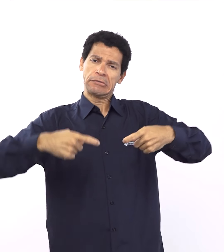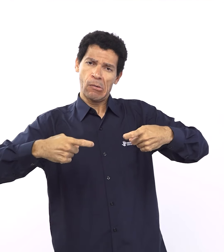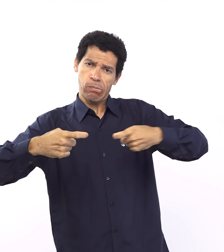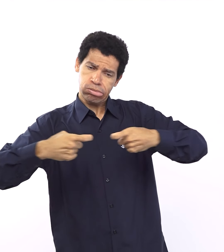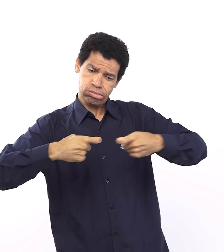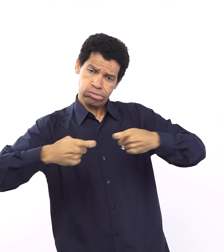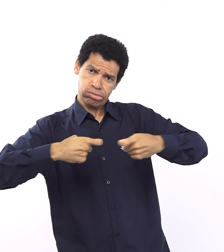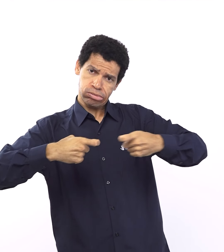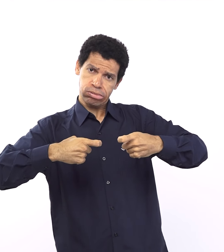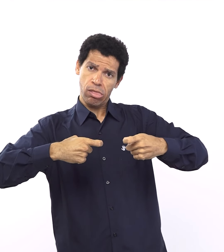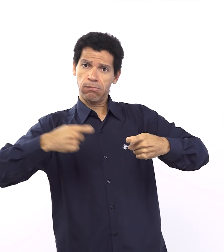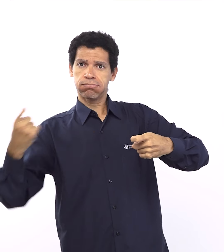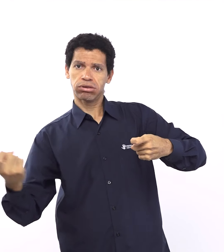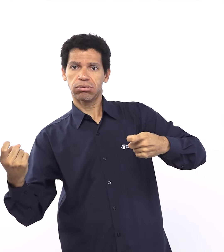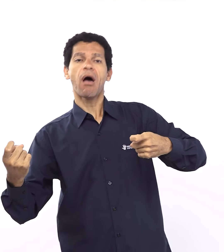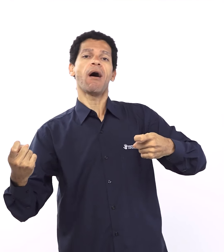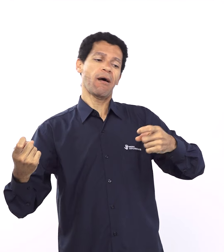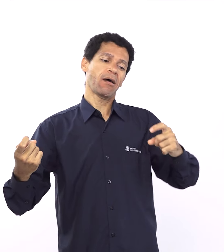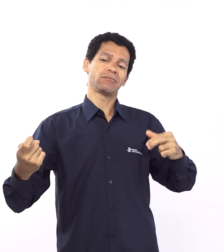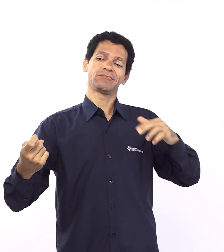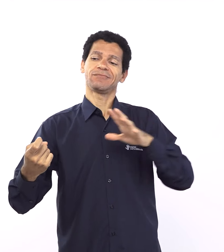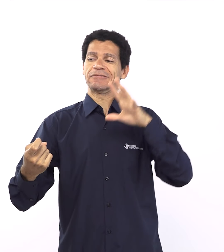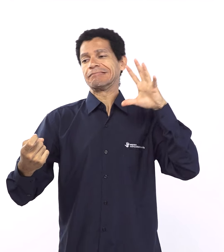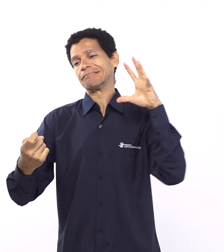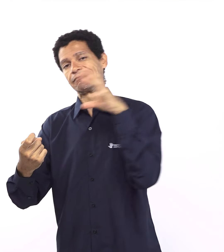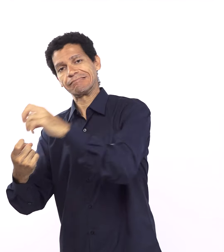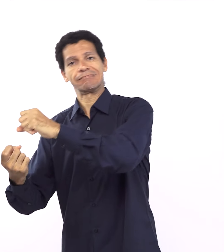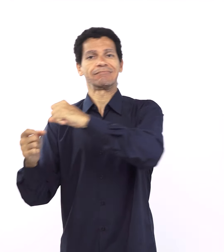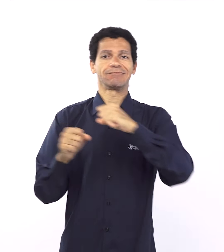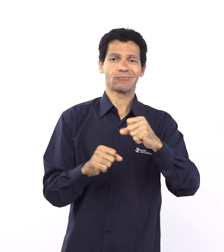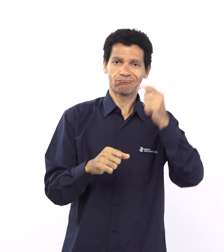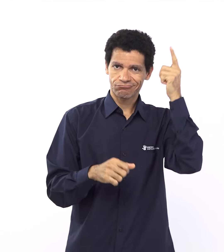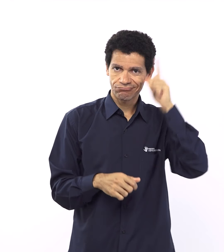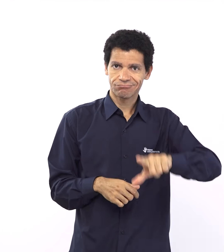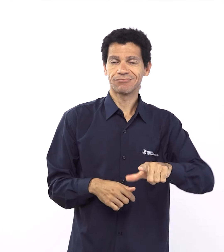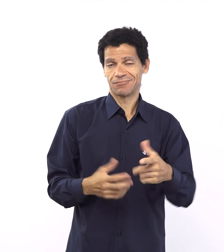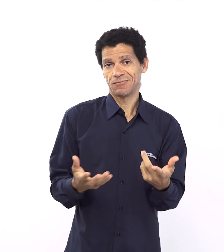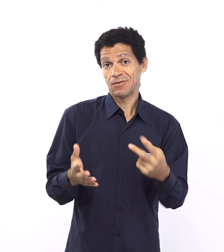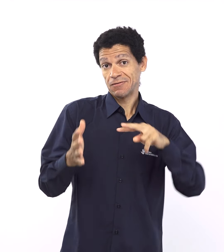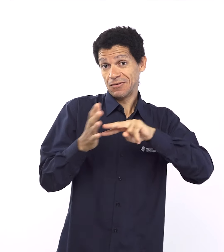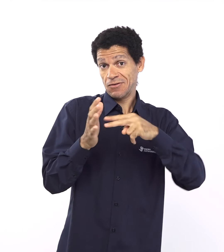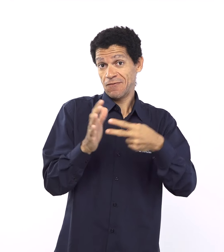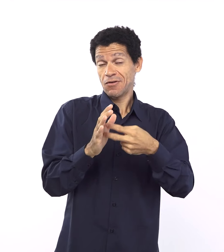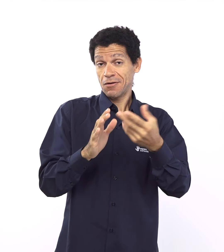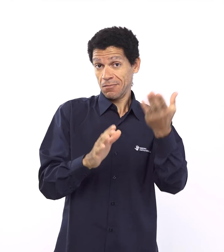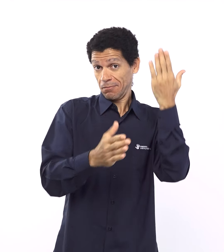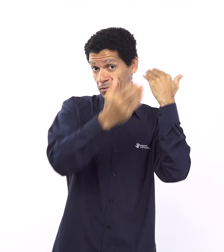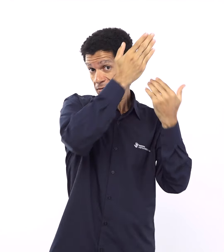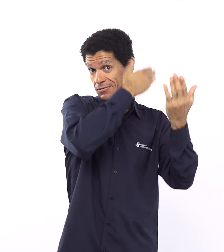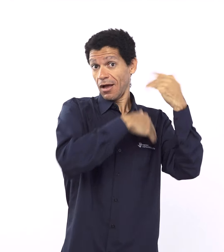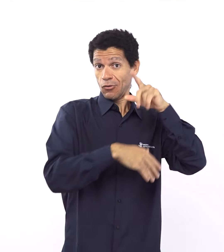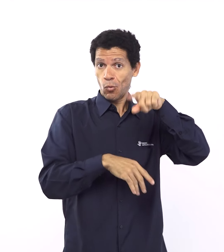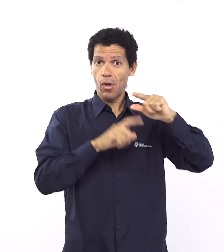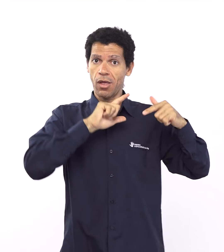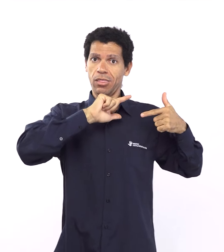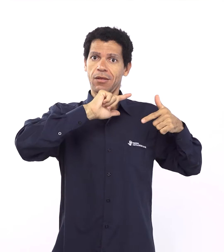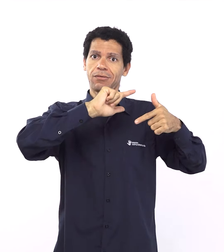esse pessoal. Agora, ele chega pra Abraão e fala, Abraão, você não precisa conquistar um nome pra si, é eu quem vou te dar um nome grande,